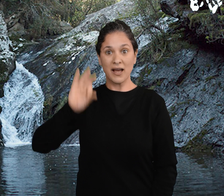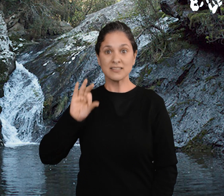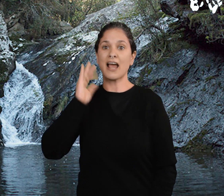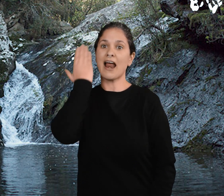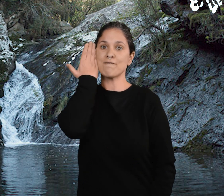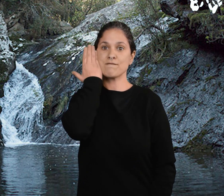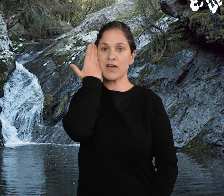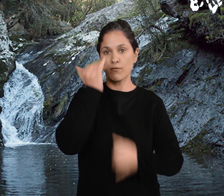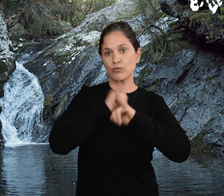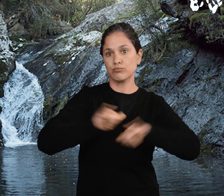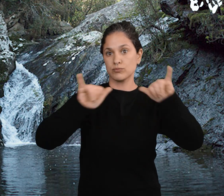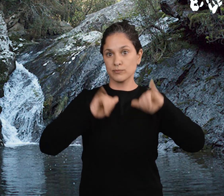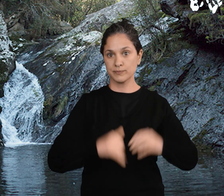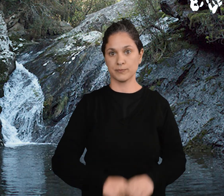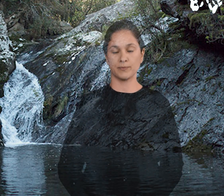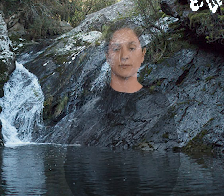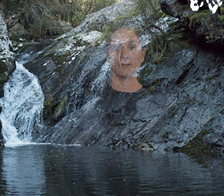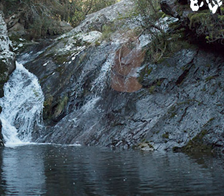ver el video.